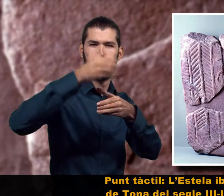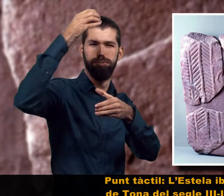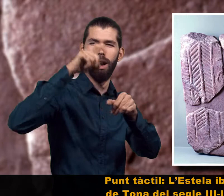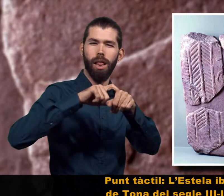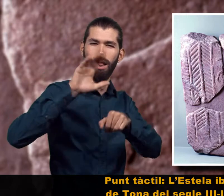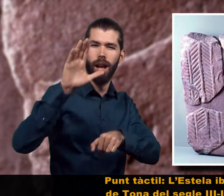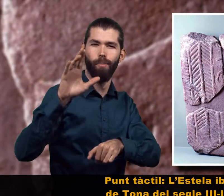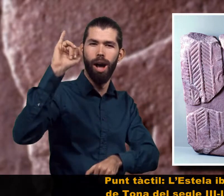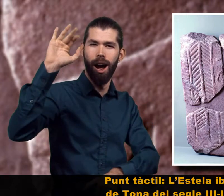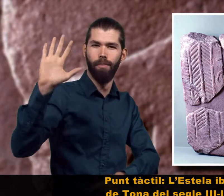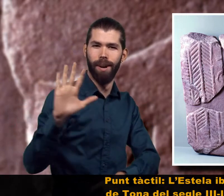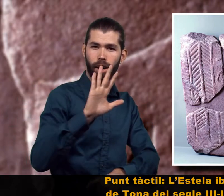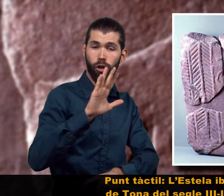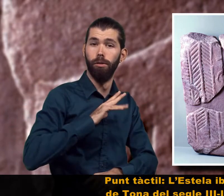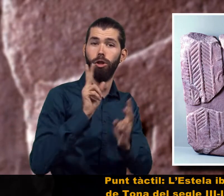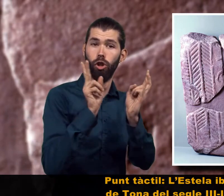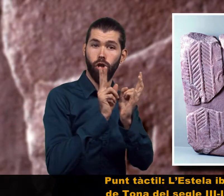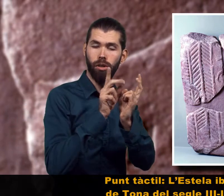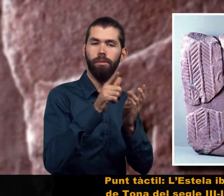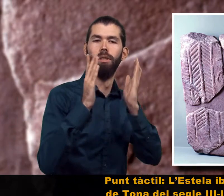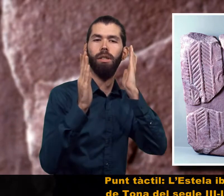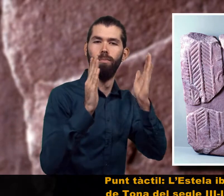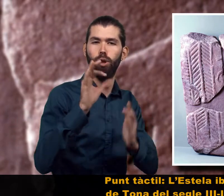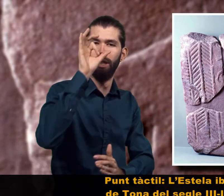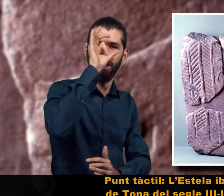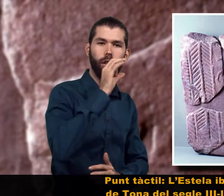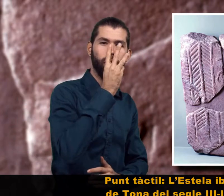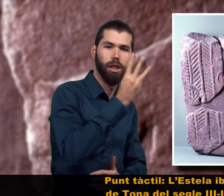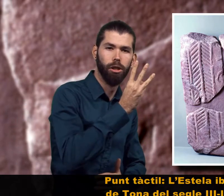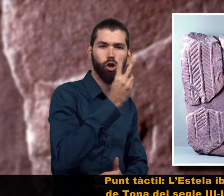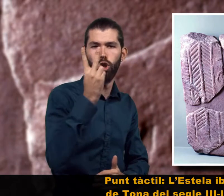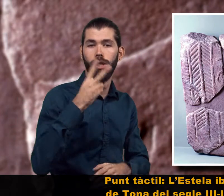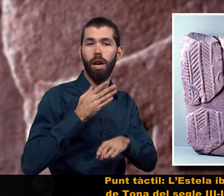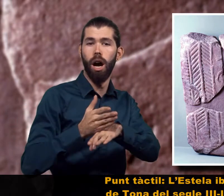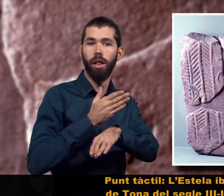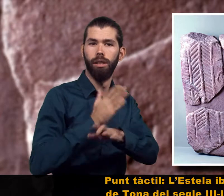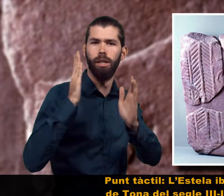Punt tàctil L'estela ibèrica de Tona del segle III, II abans d'era.